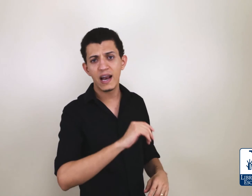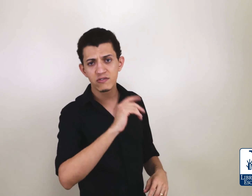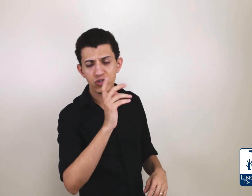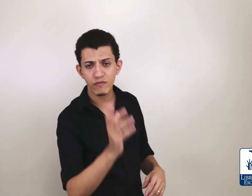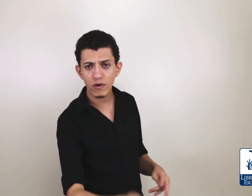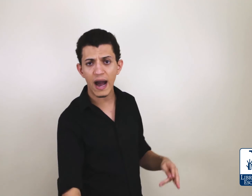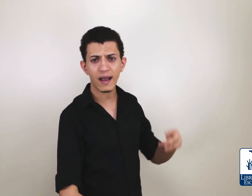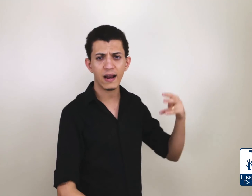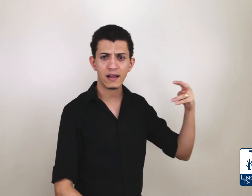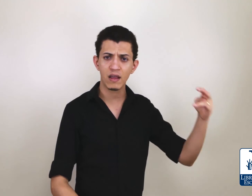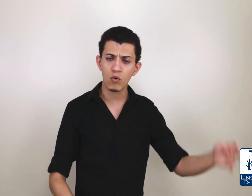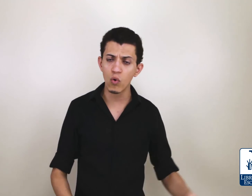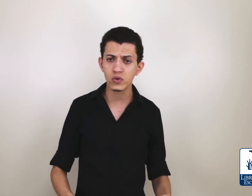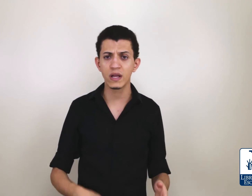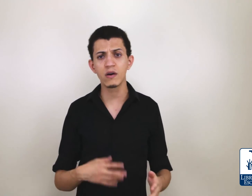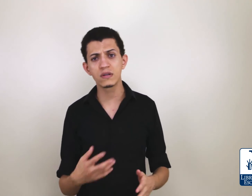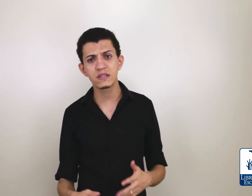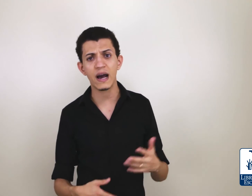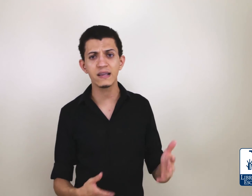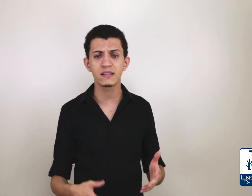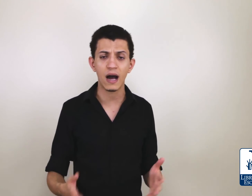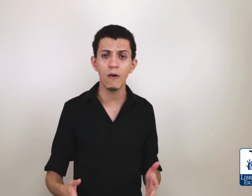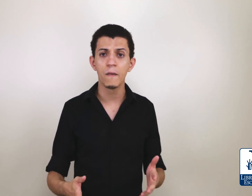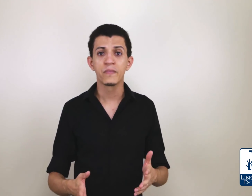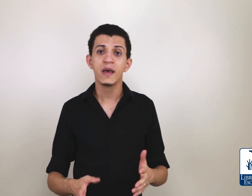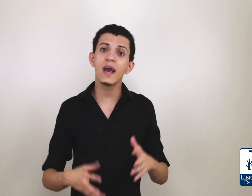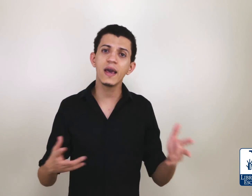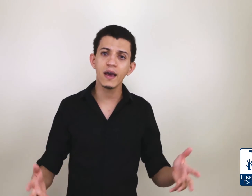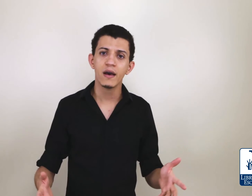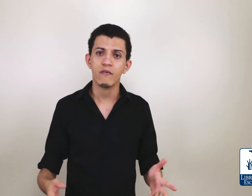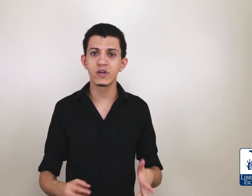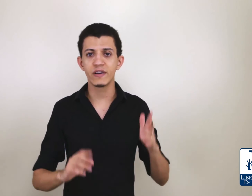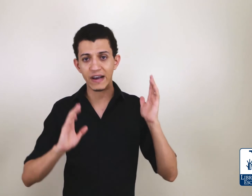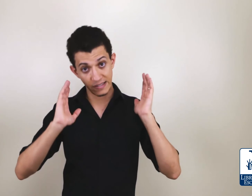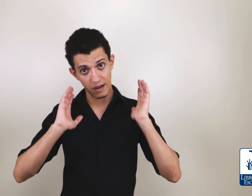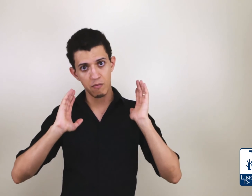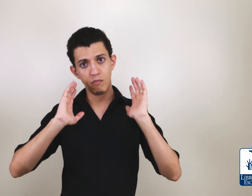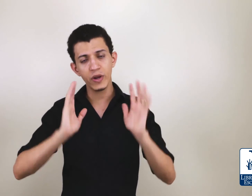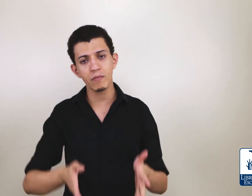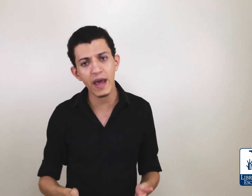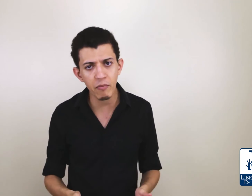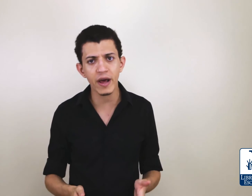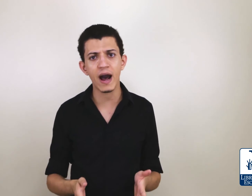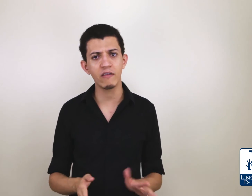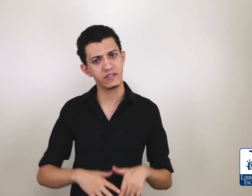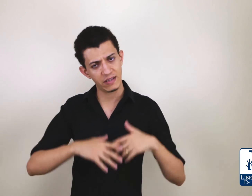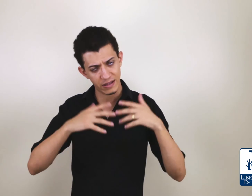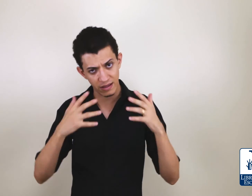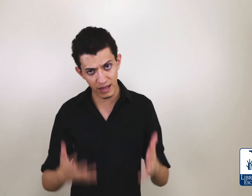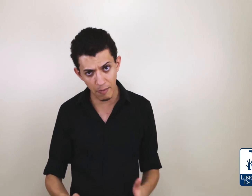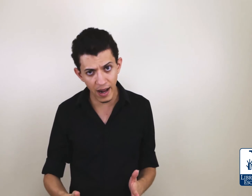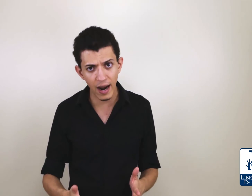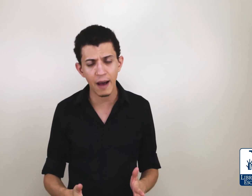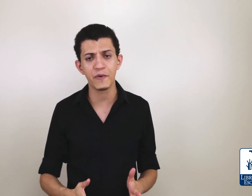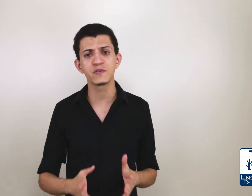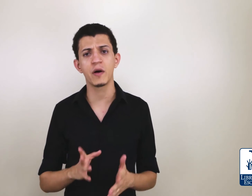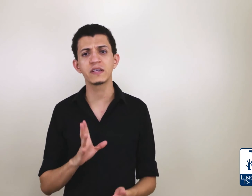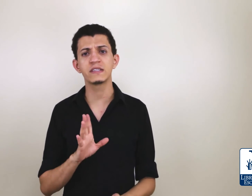eles vão divulgar que lá tem o curso em língua de sinais e tal, e aí você vai ser muito bem remunerado, você vai trabalhar lá profissionalmente nessa